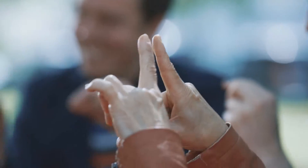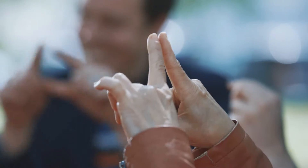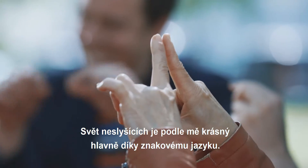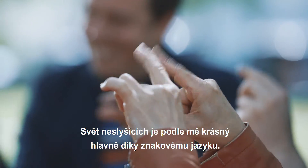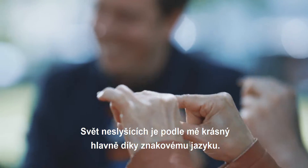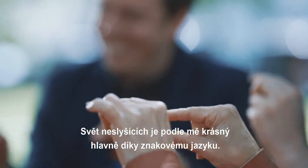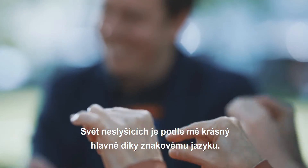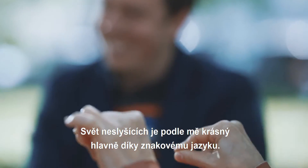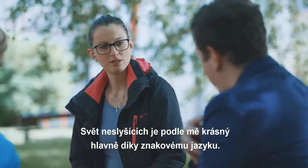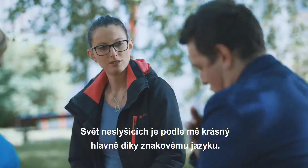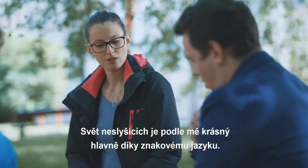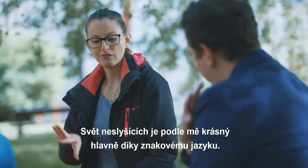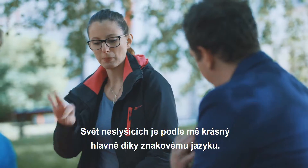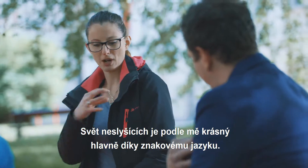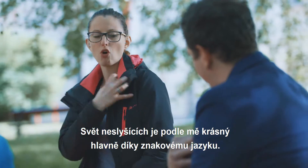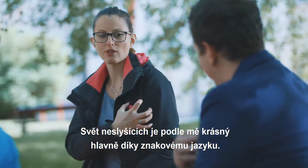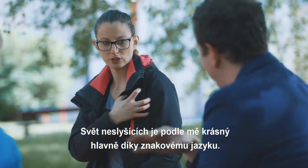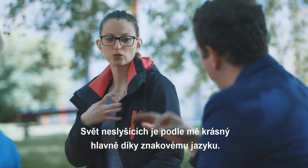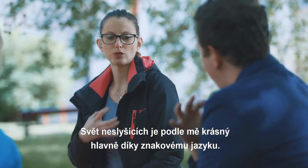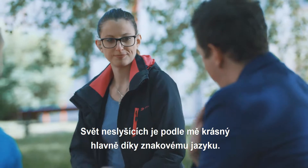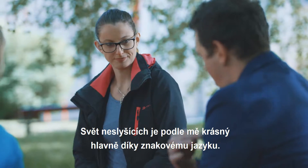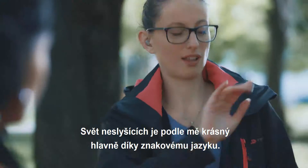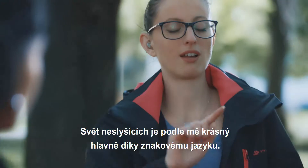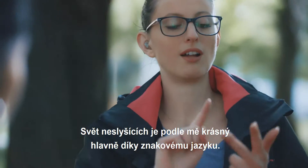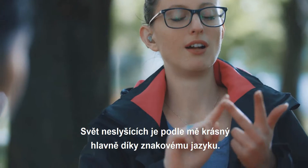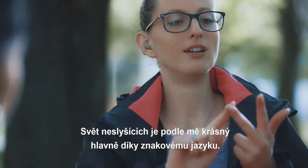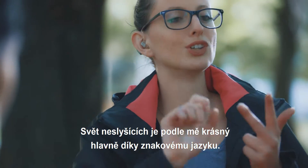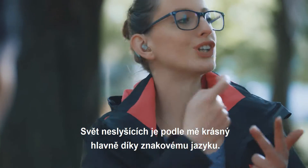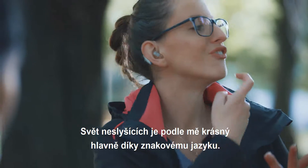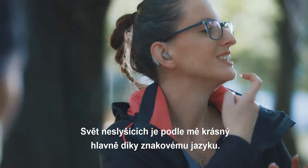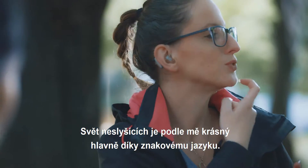Svět neslyšících je podle mě krásnej hlavně díky znakovému jazyku.